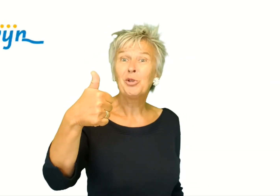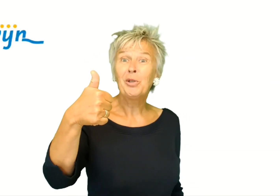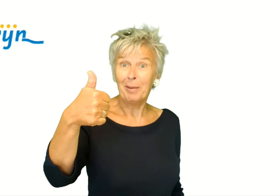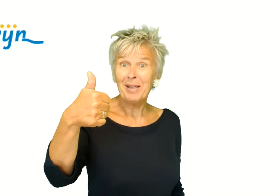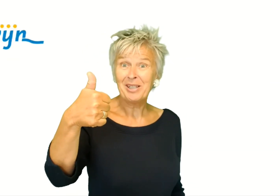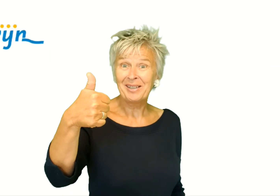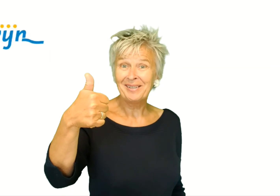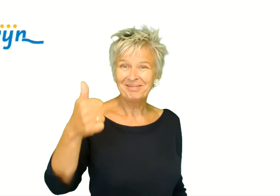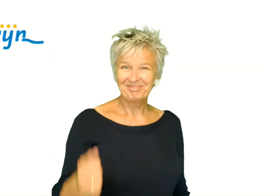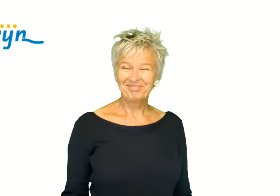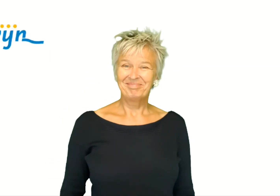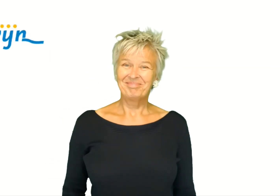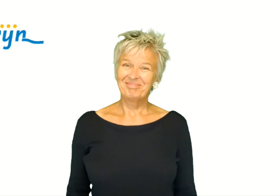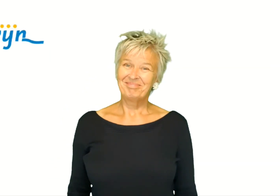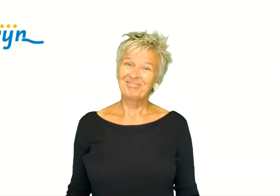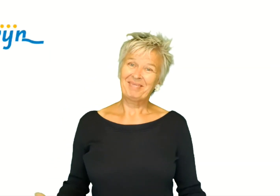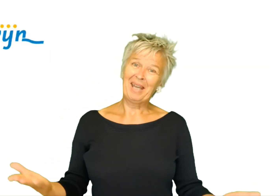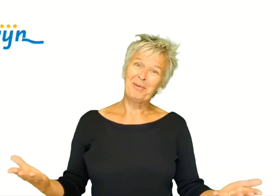Mozzel. Het beste.